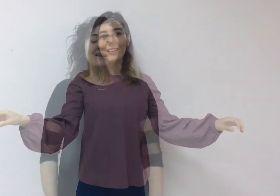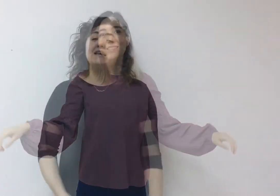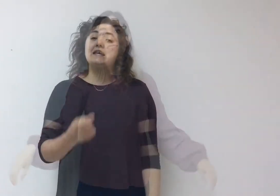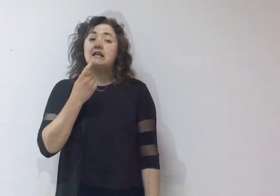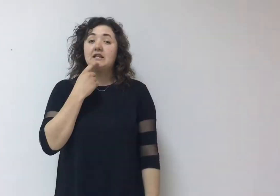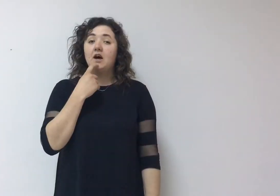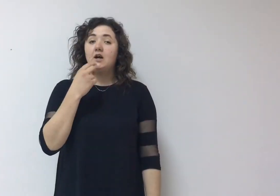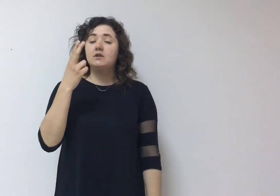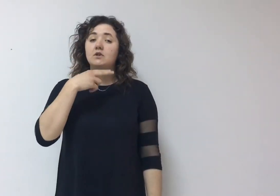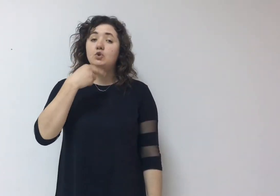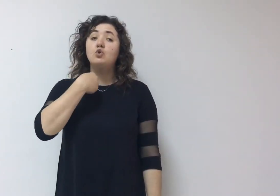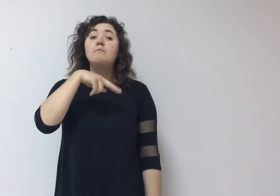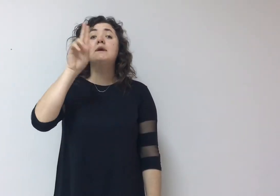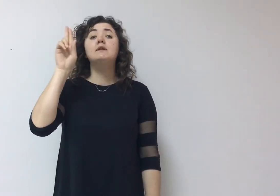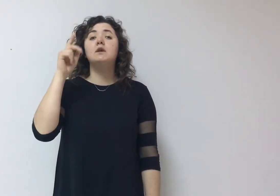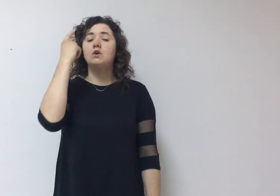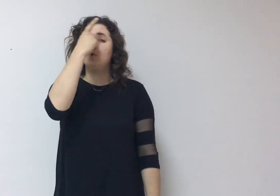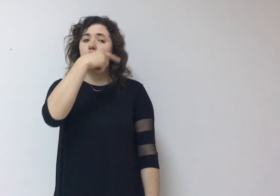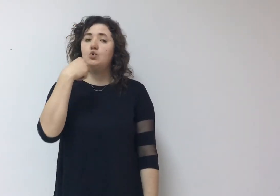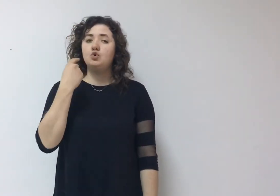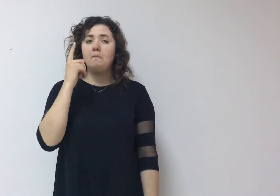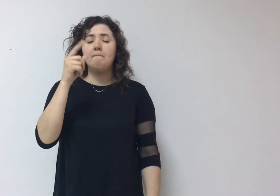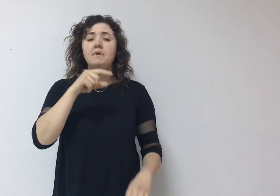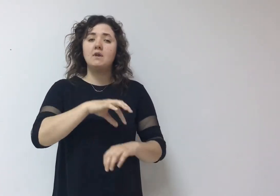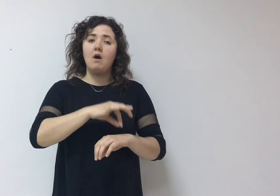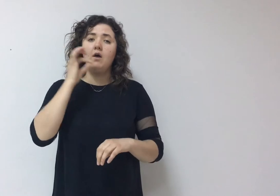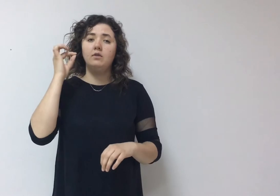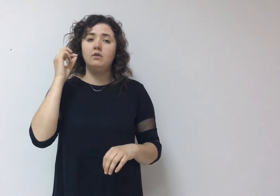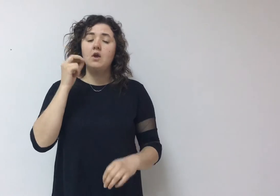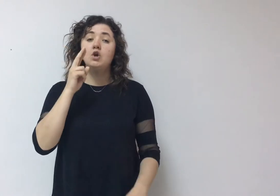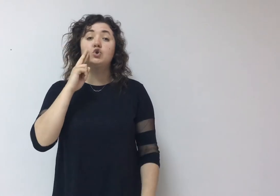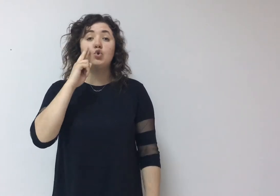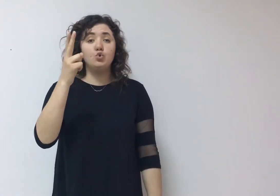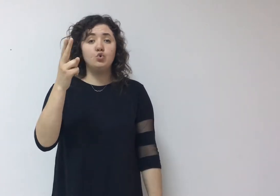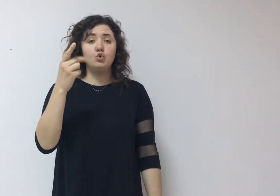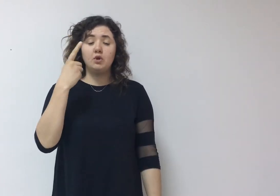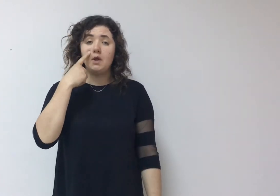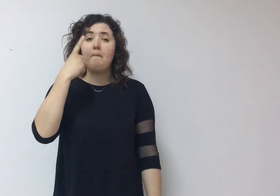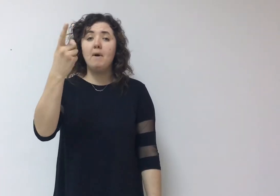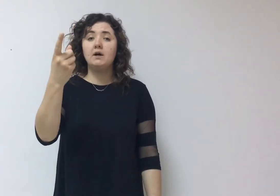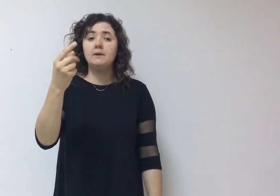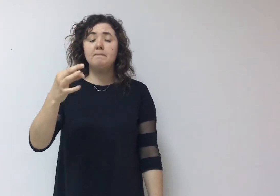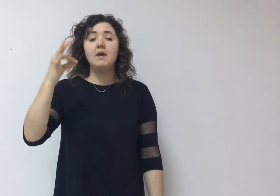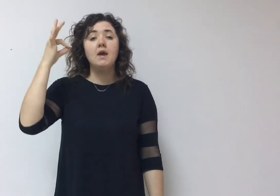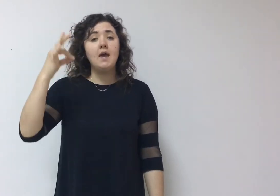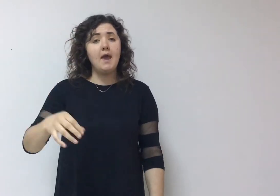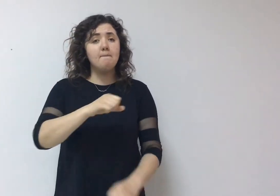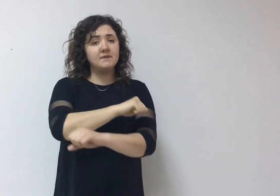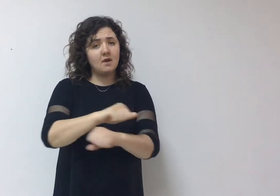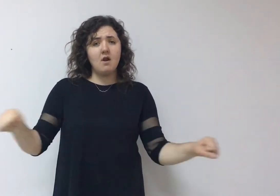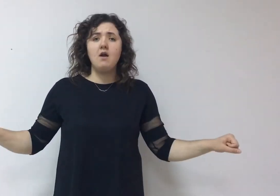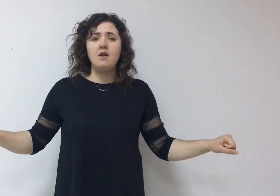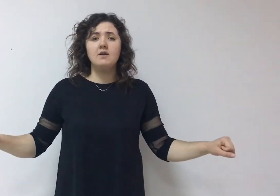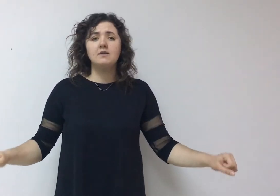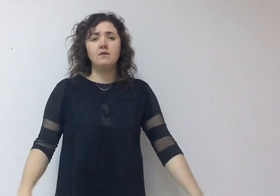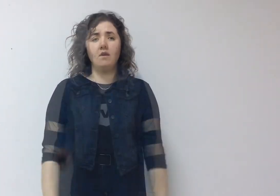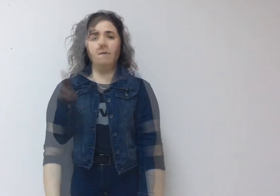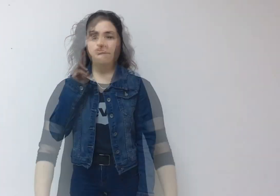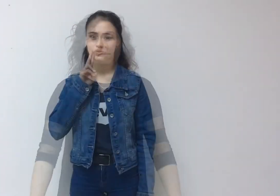ziyan. Yıllardır gülmedi yüzüm bir an, sonunda baktım ki zararlı ziyan.